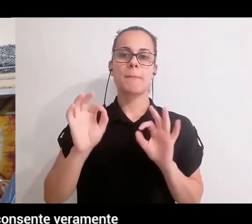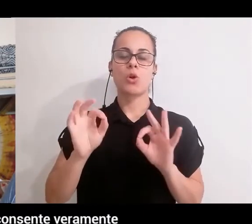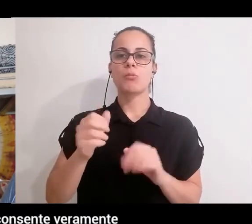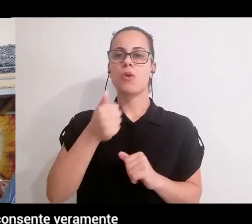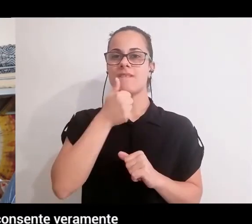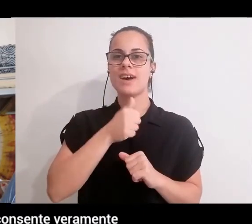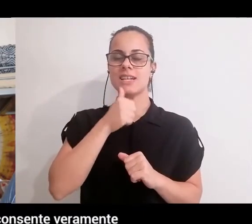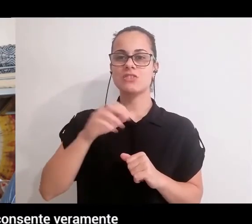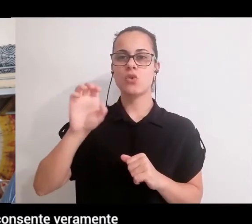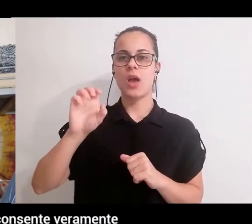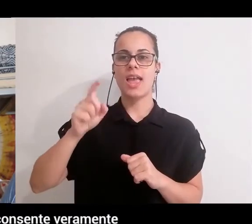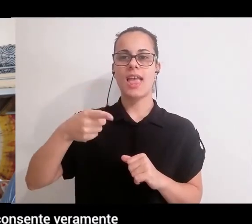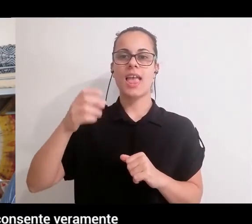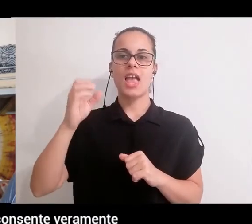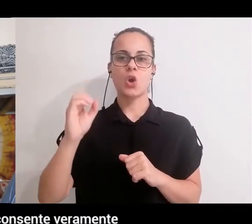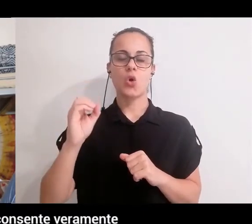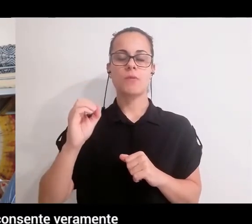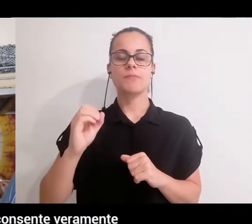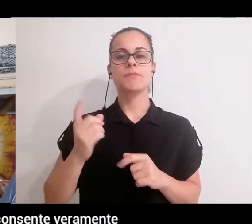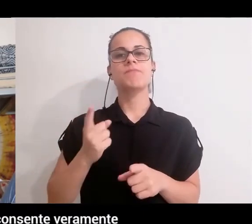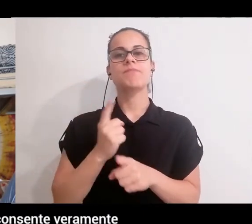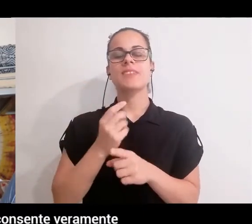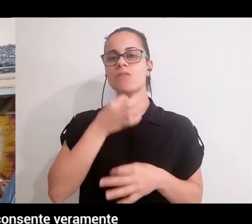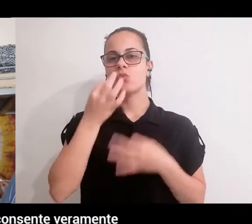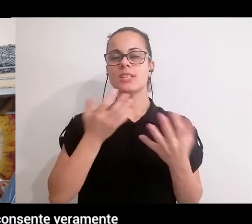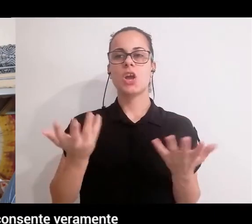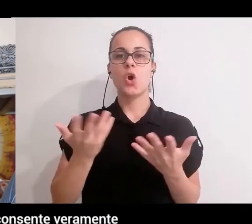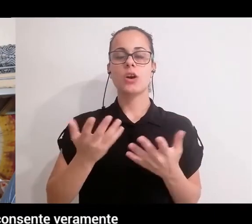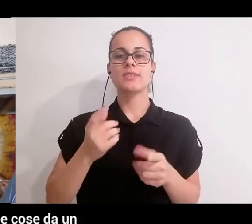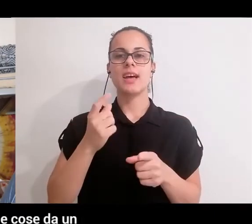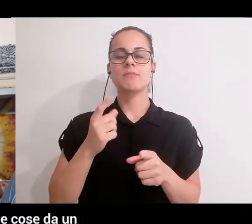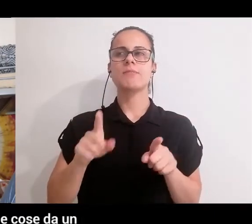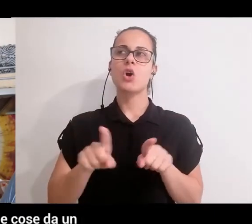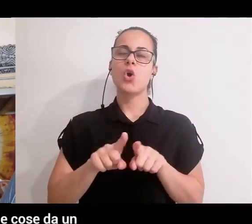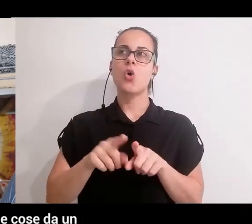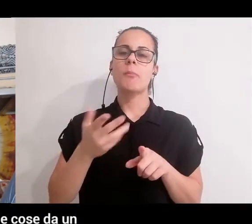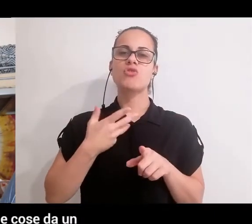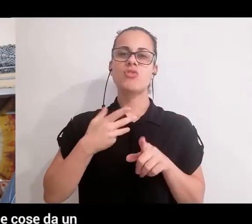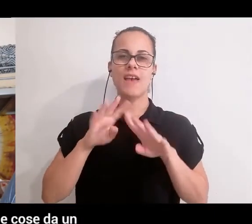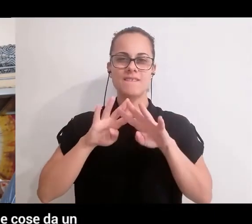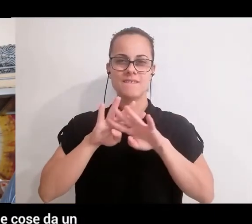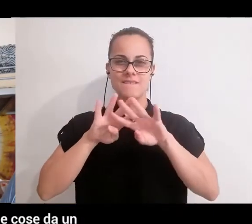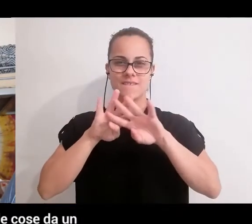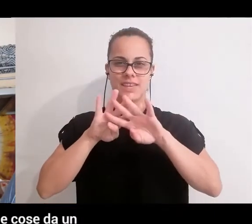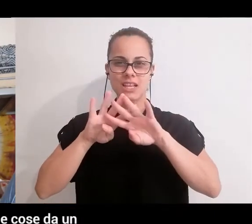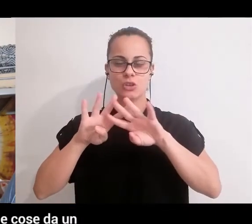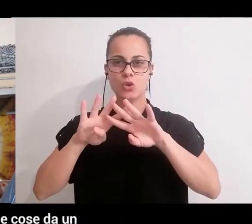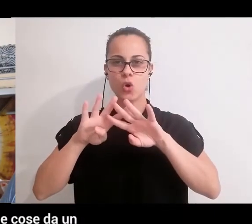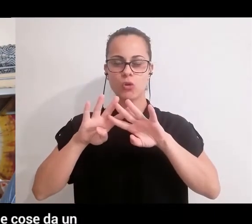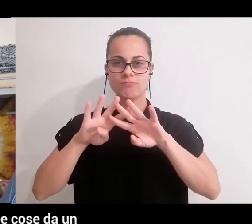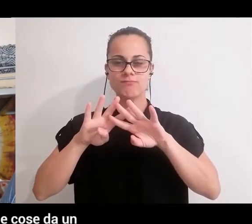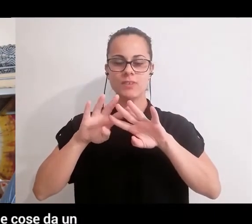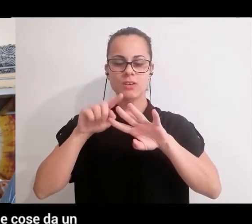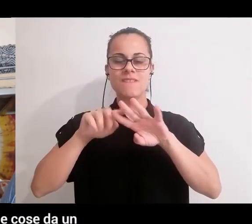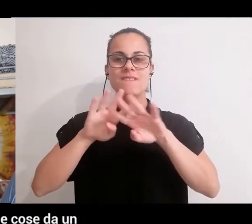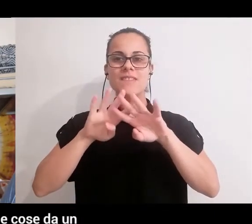Quindi andare oltre quel filtro che non ci consente veramente di vedere che cos'è